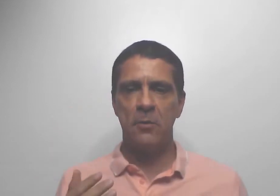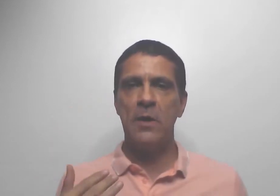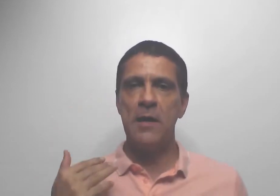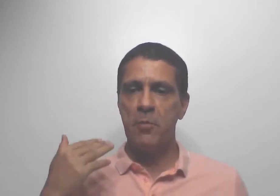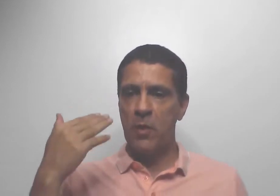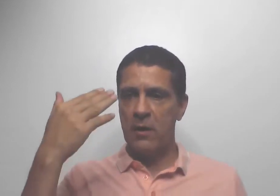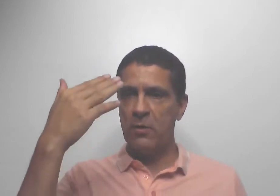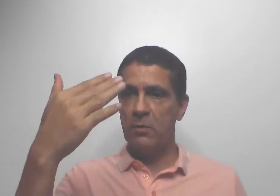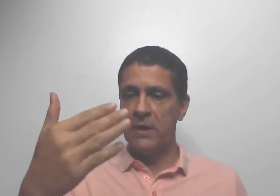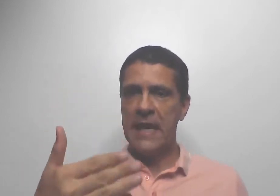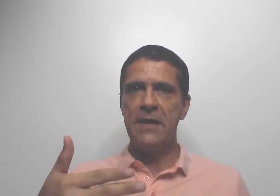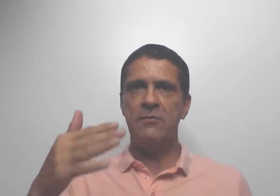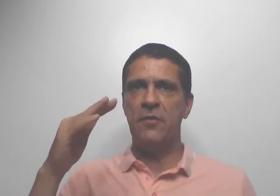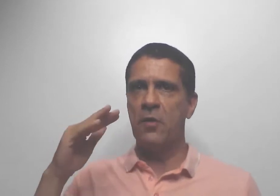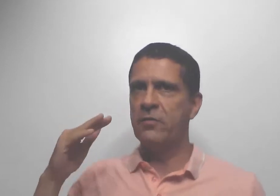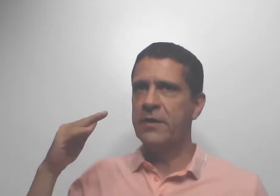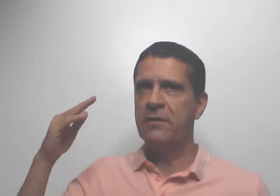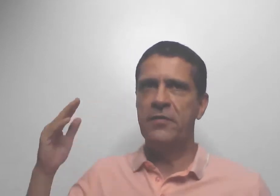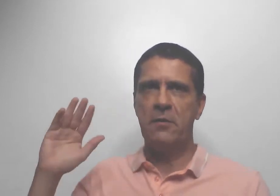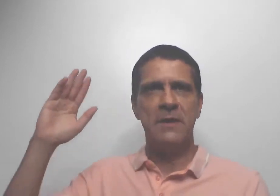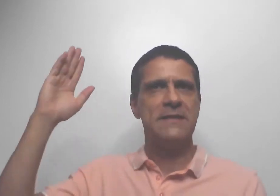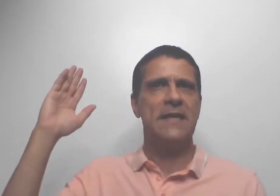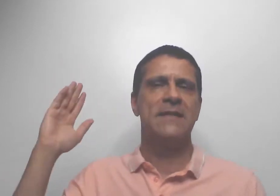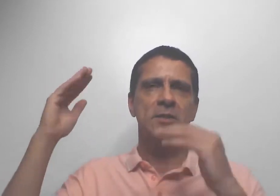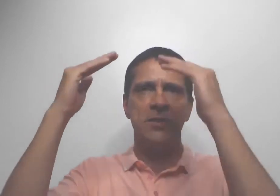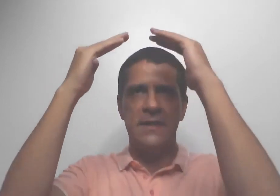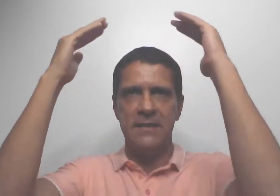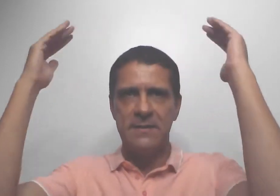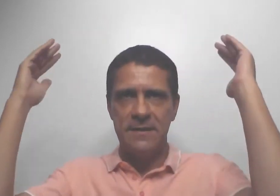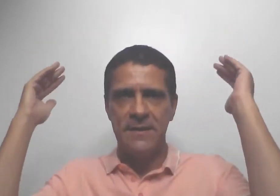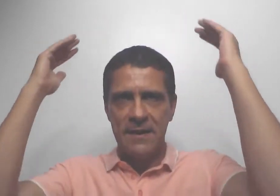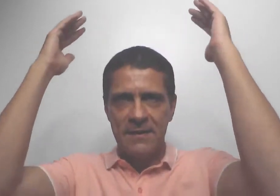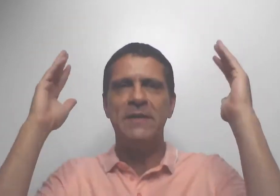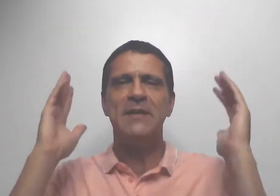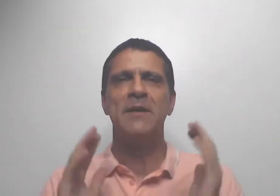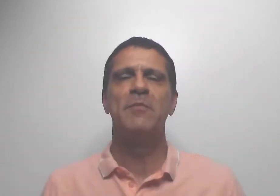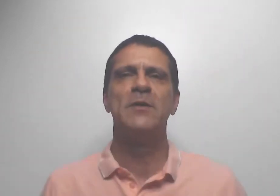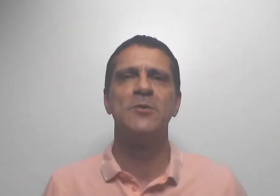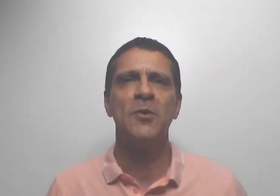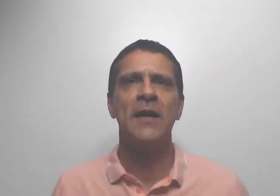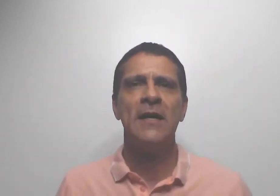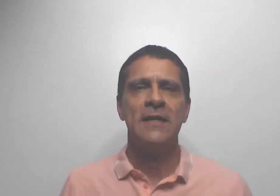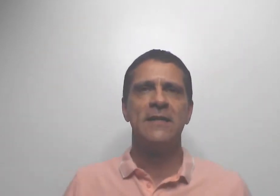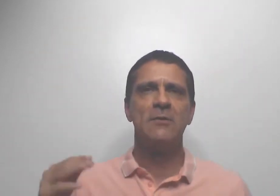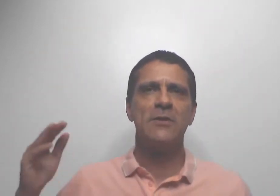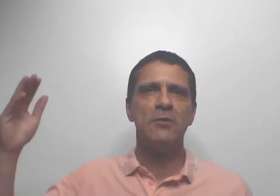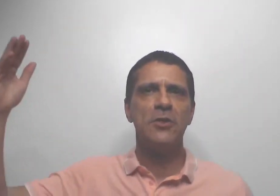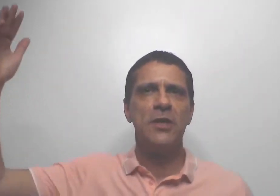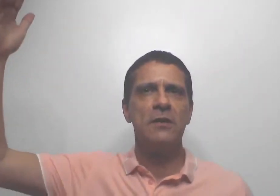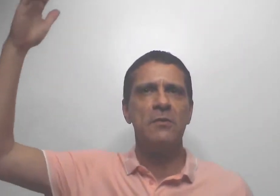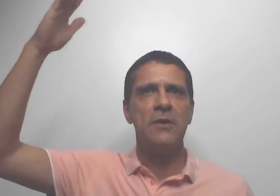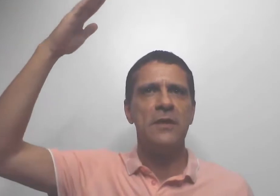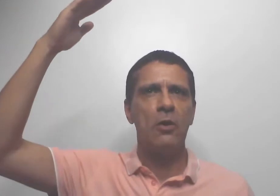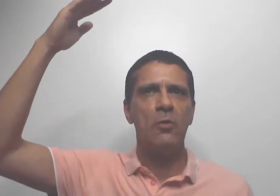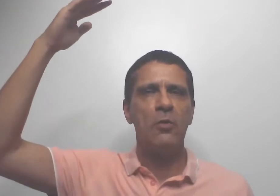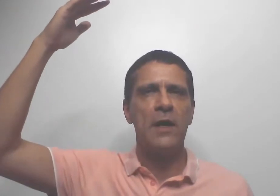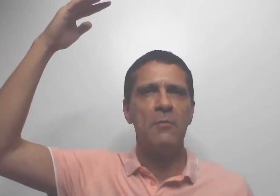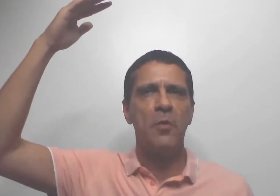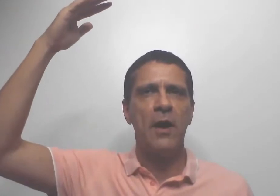Então, o campo áurico que a envolve, ele fica uma certa distância, dependendo da pessoa. Então, se eu chego, toco o campo